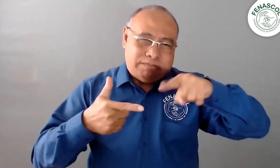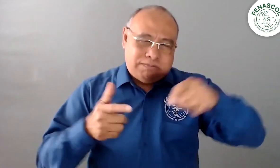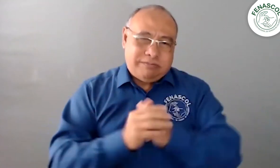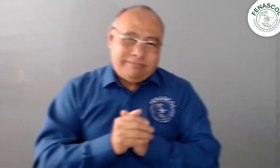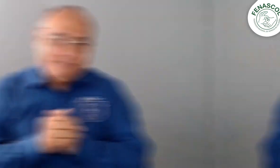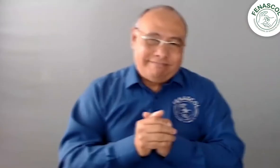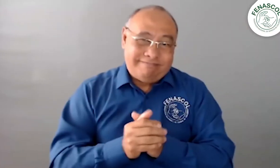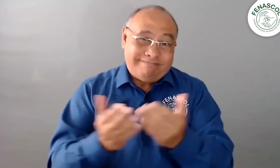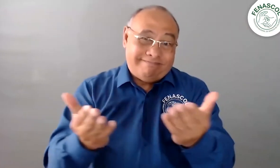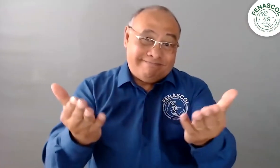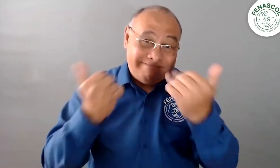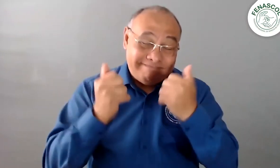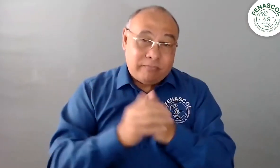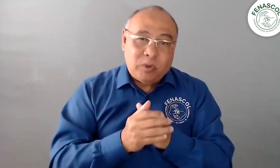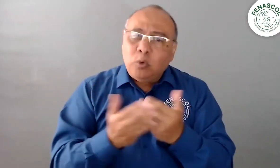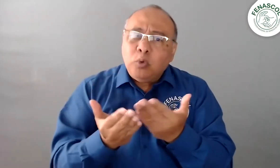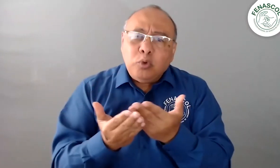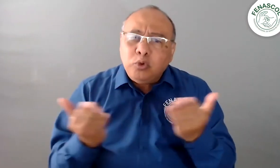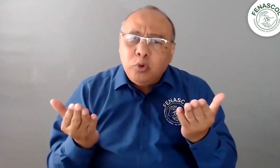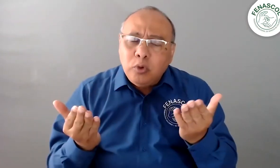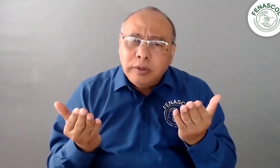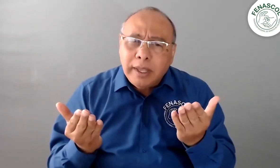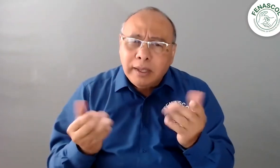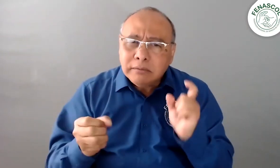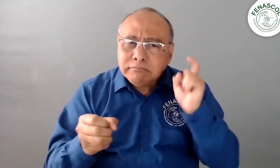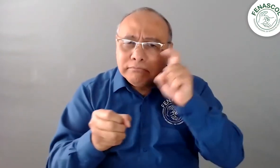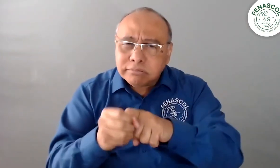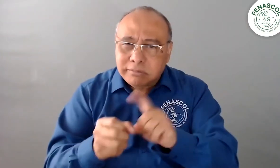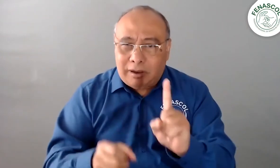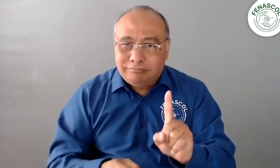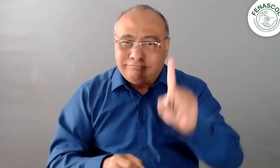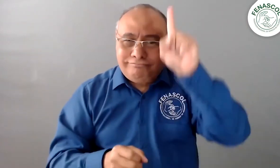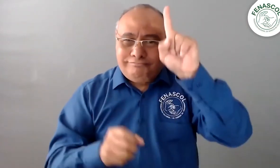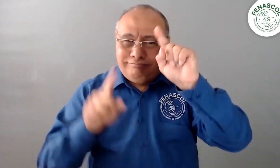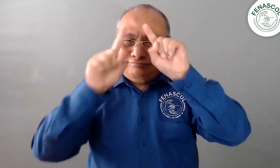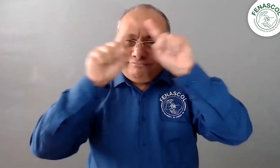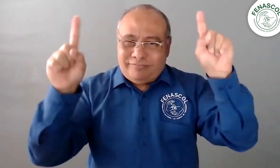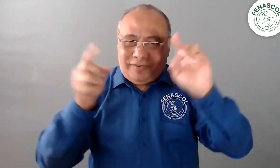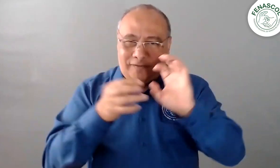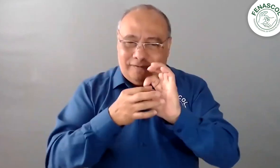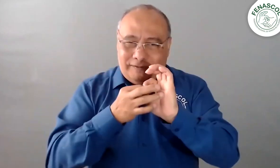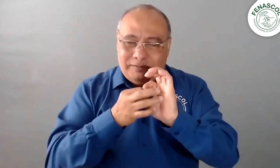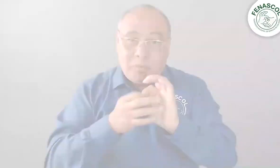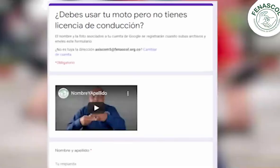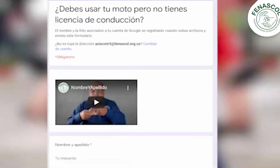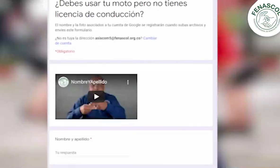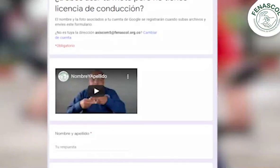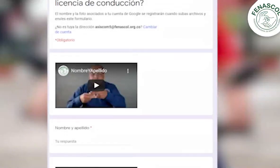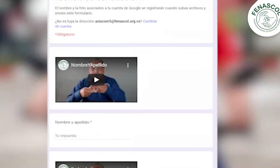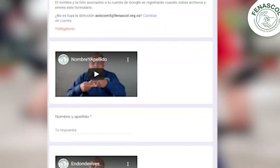de la vulneración de derechos para las personas que tienen, por ejemplo, derecho al trabajo, a poder movilizarse, pero se les ha sido negada